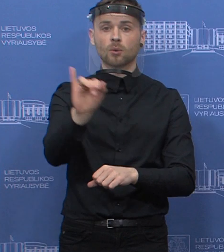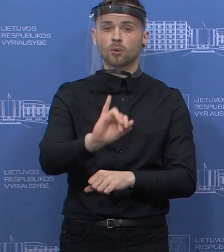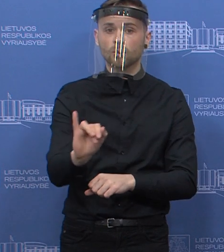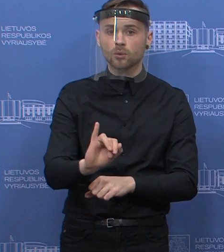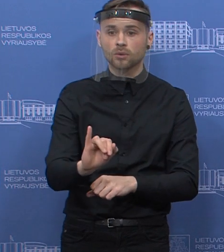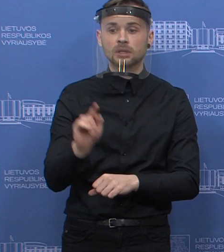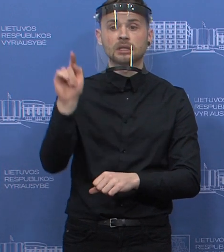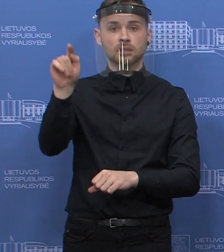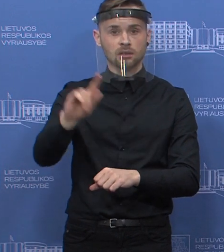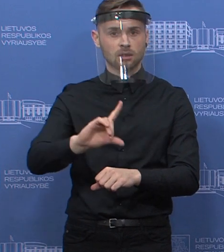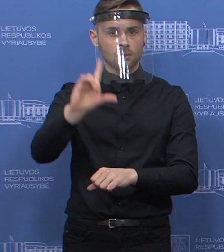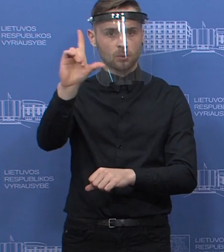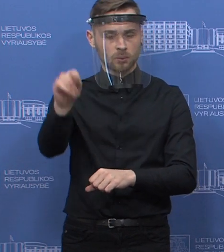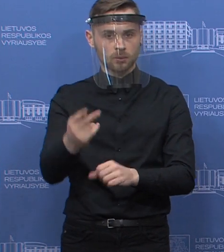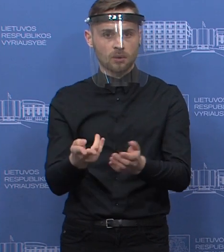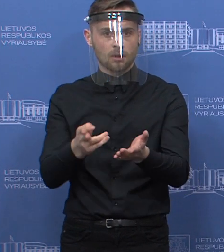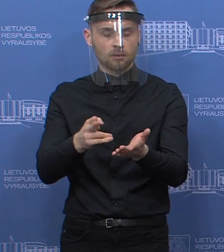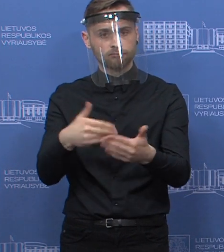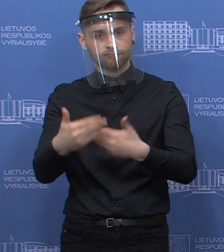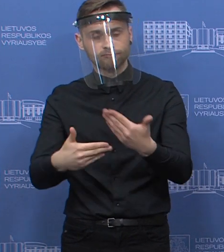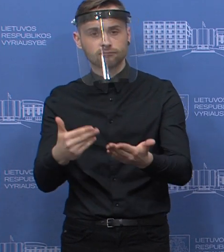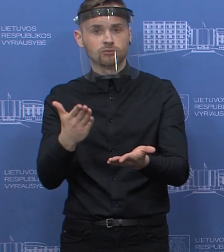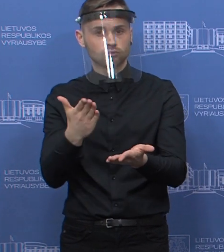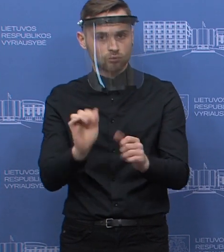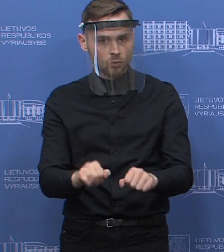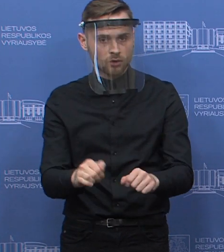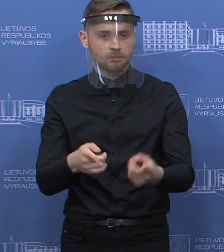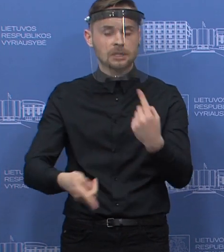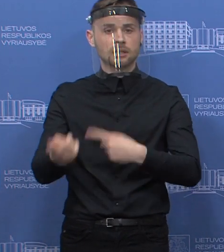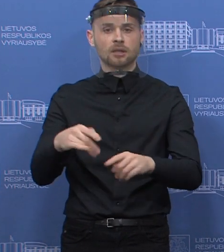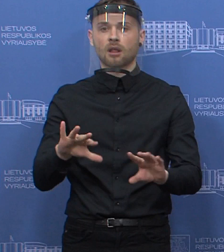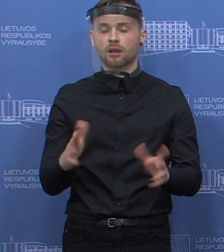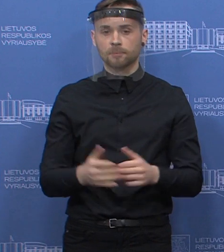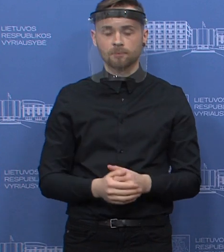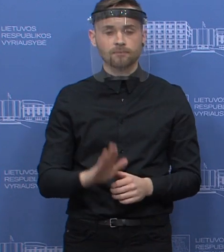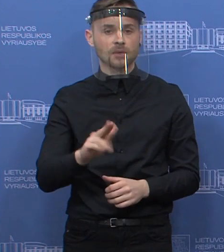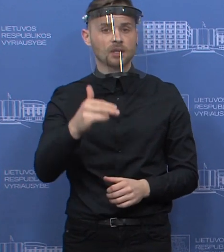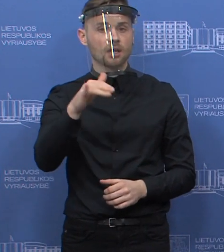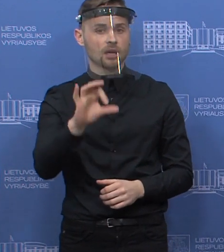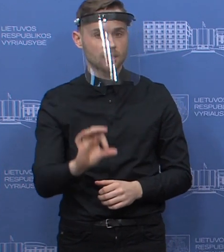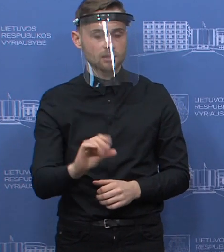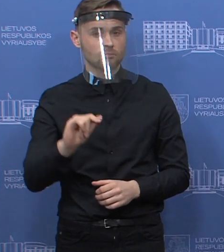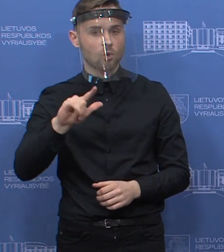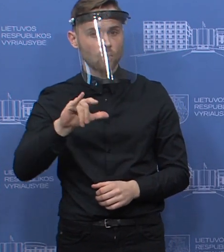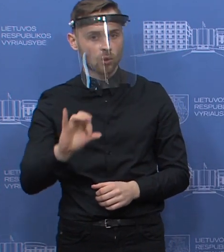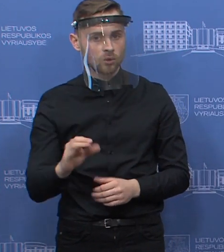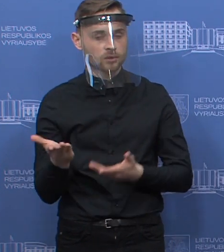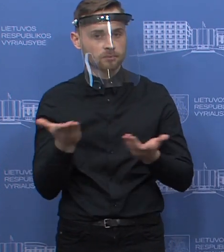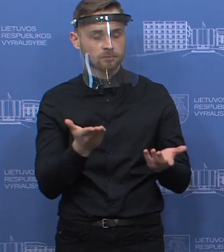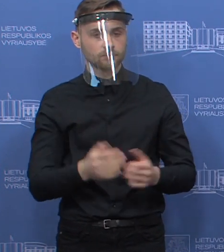ar galėsime ten patekti ir po to, kaip reikės sugrįžti. BNS, Paulius Viluckas, prašau.